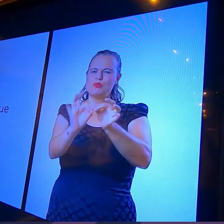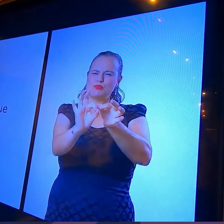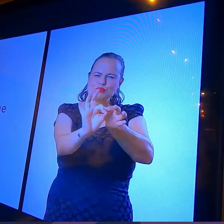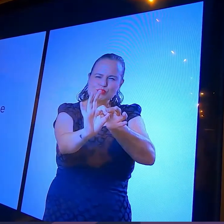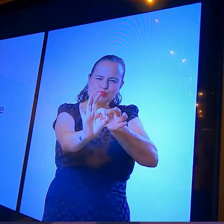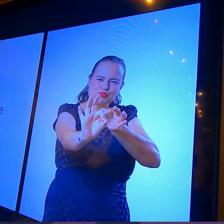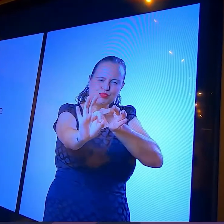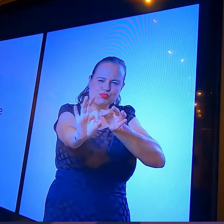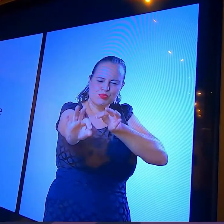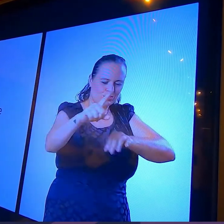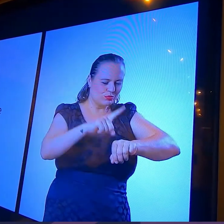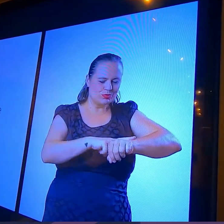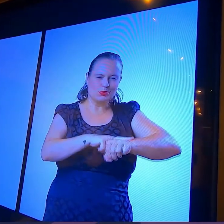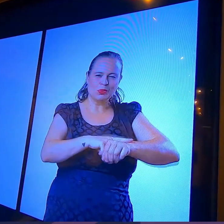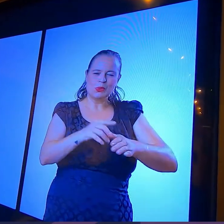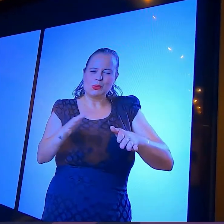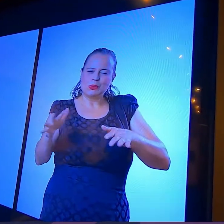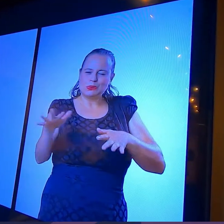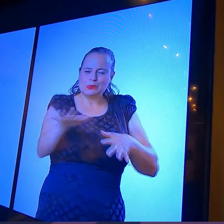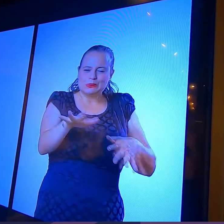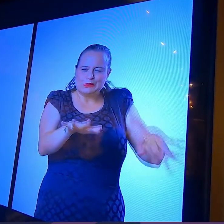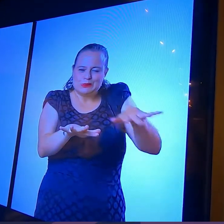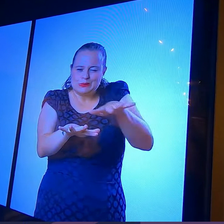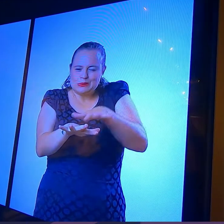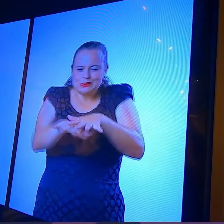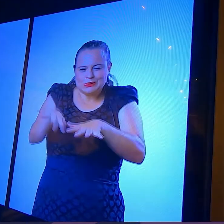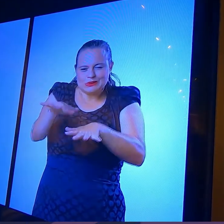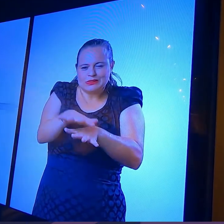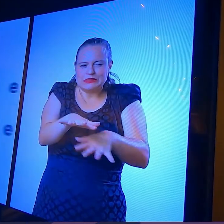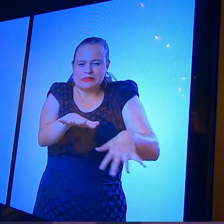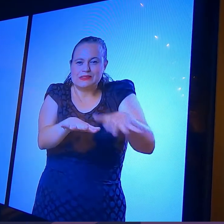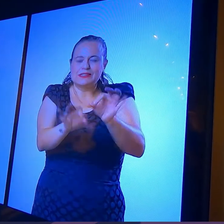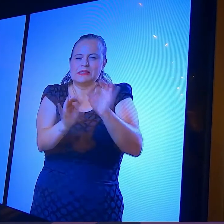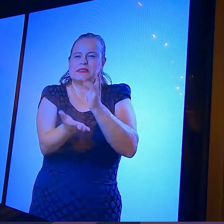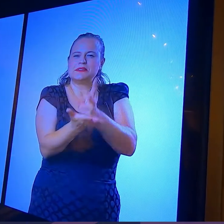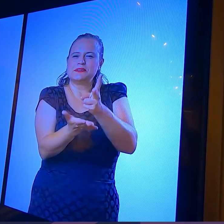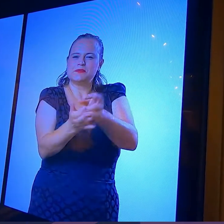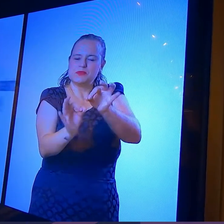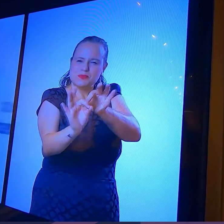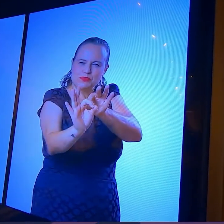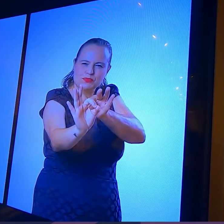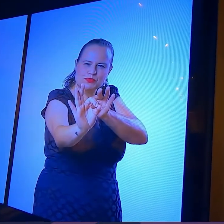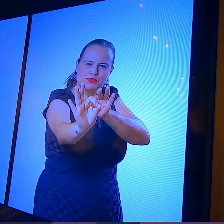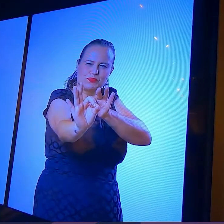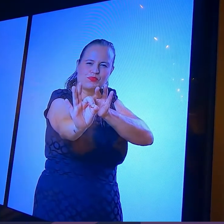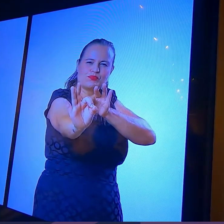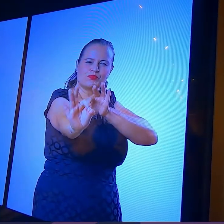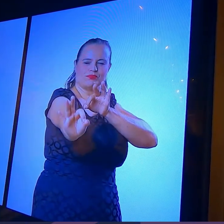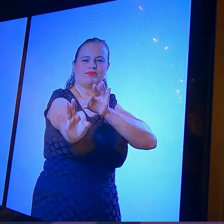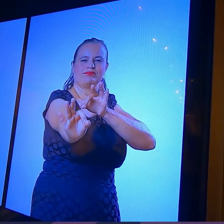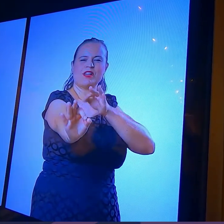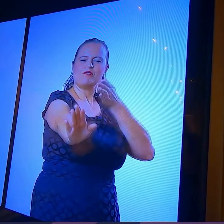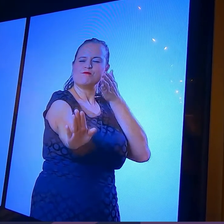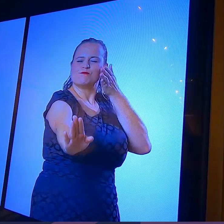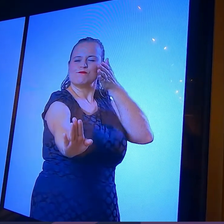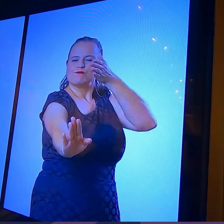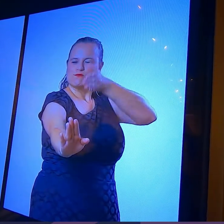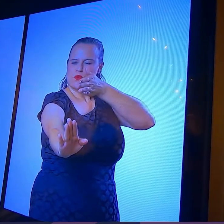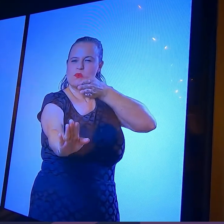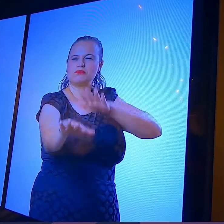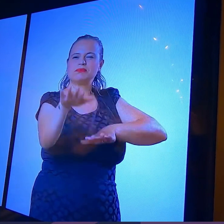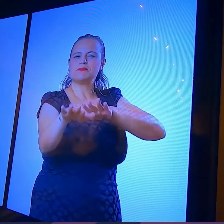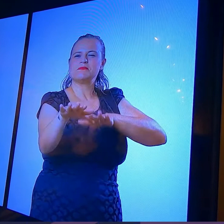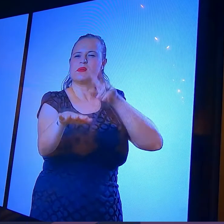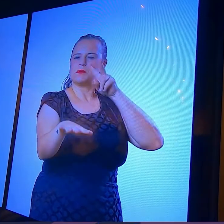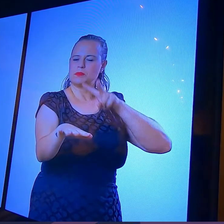conectando todos esses acontecimentos, aponta sempre para frente, avante. Ela é direcionada pela visão de